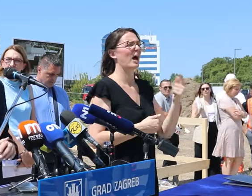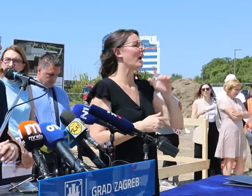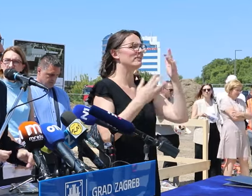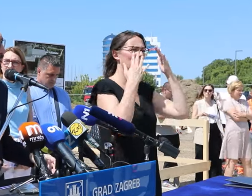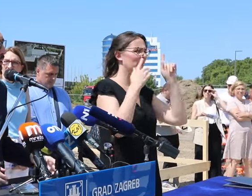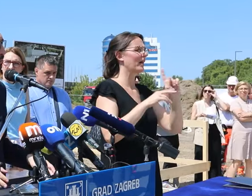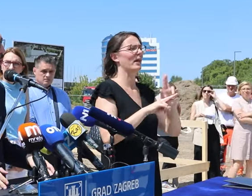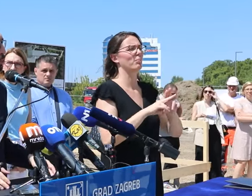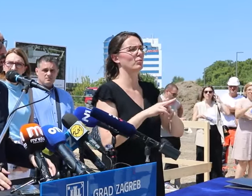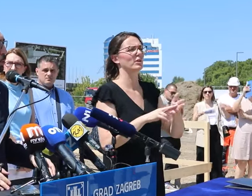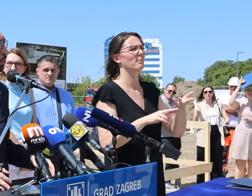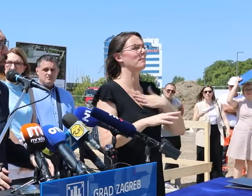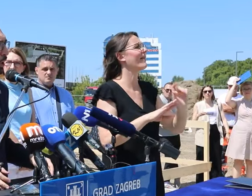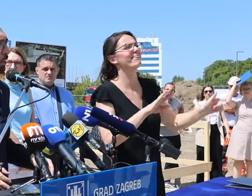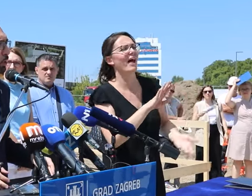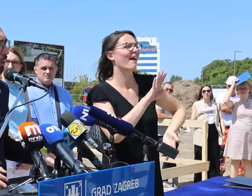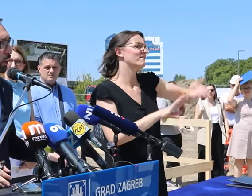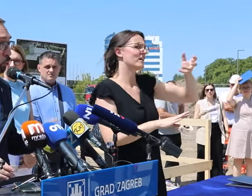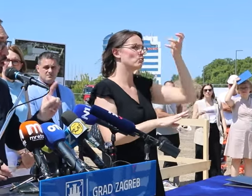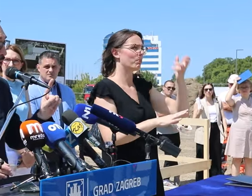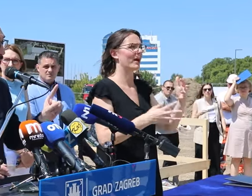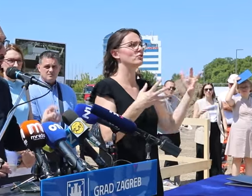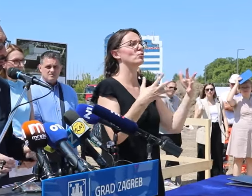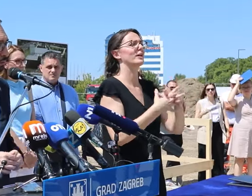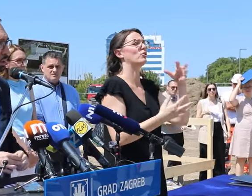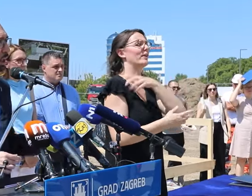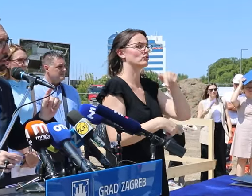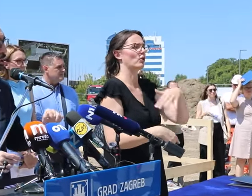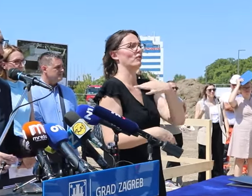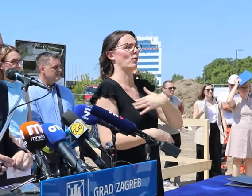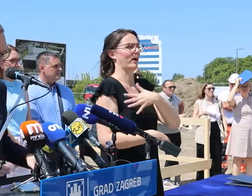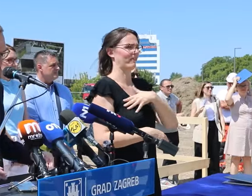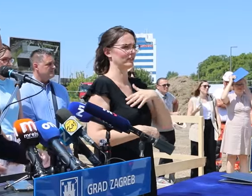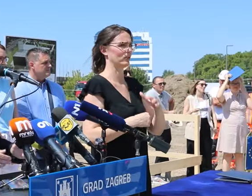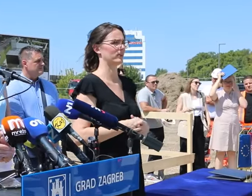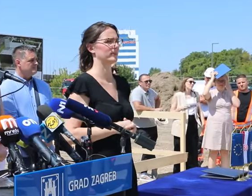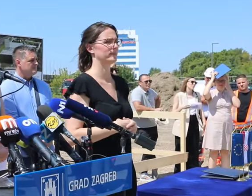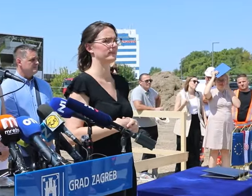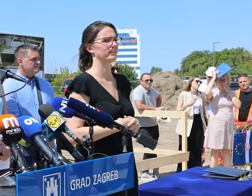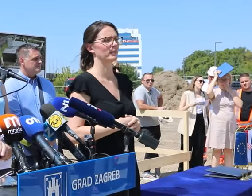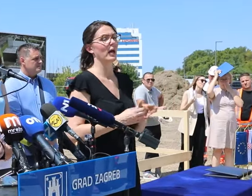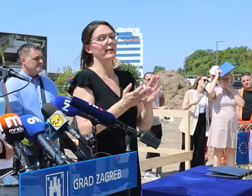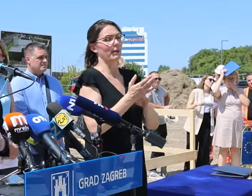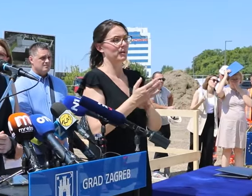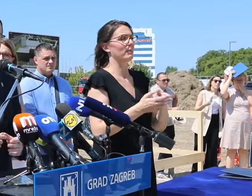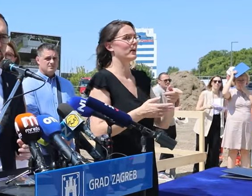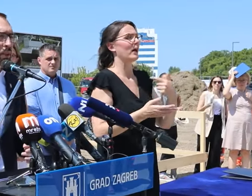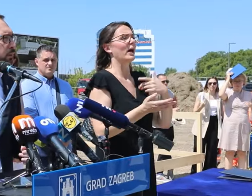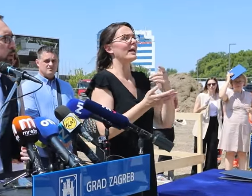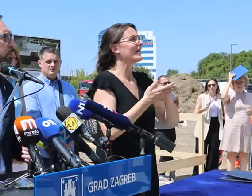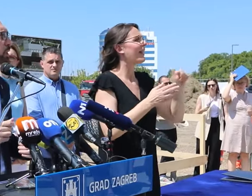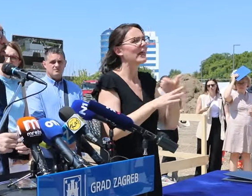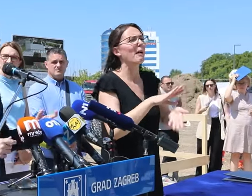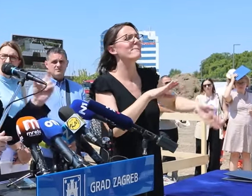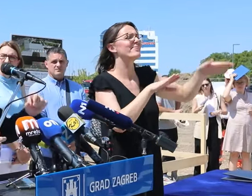brige, neću imat najveću plaću od načajnika u Hrvatsku i dalje neću imati plaću. I zapravo, ako baš želite znaći, čak nemam